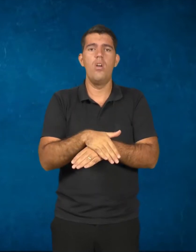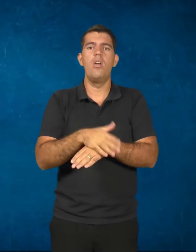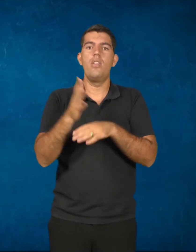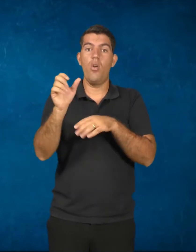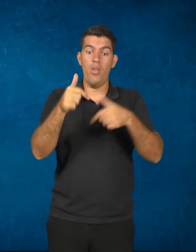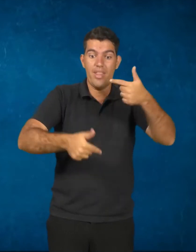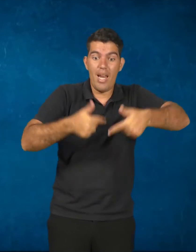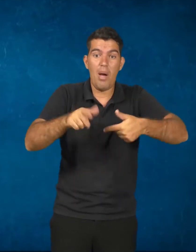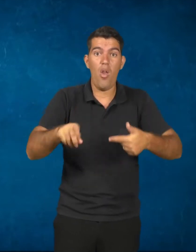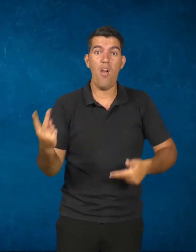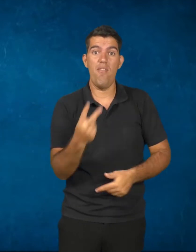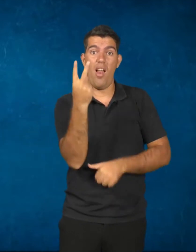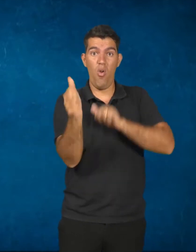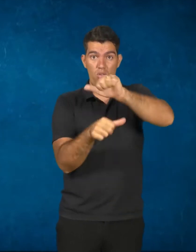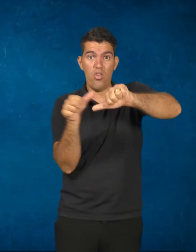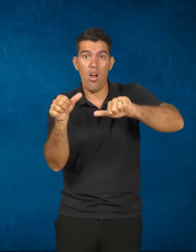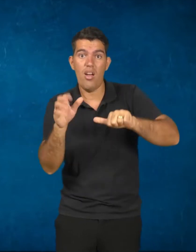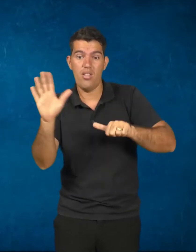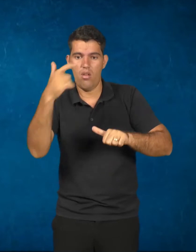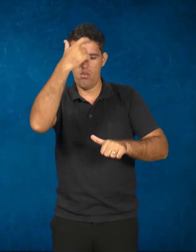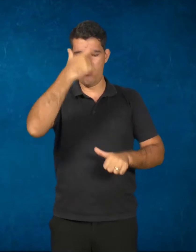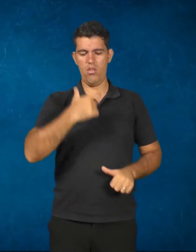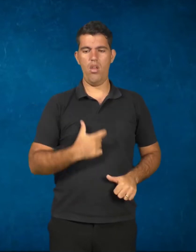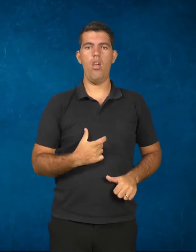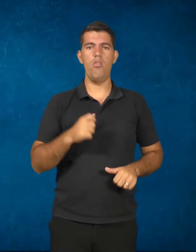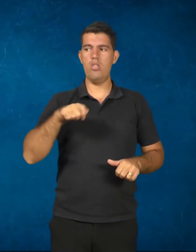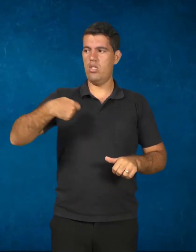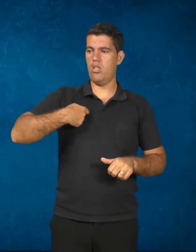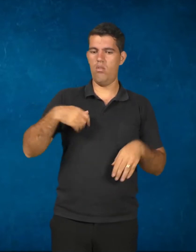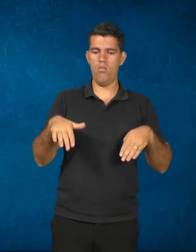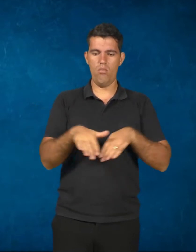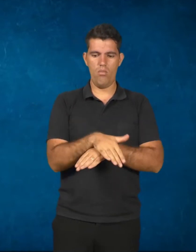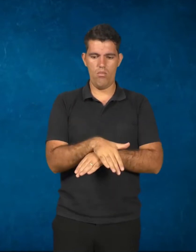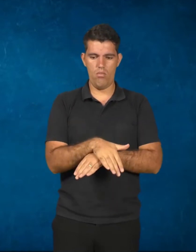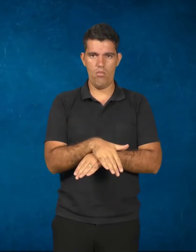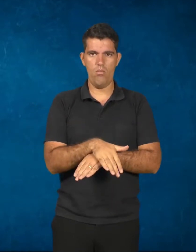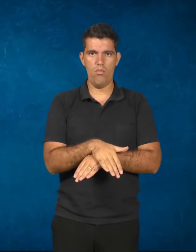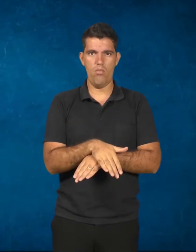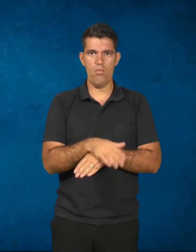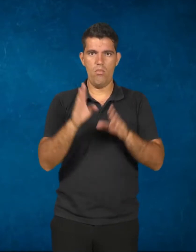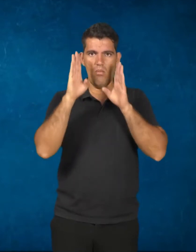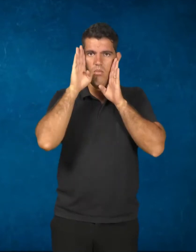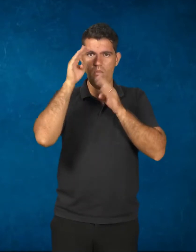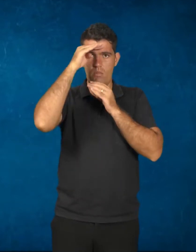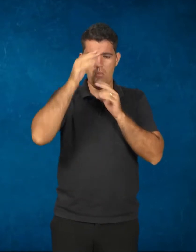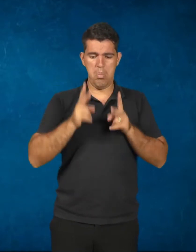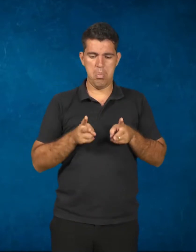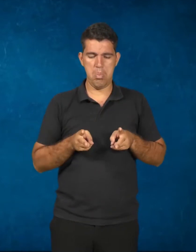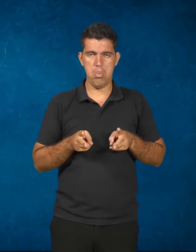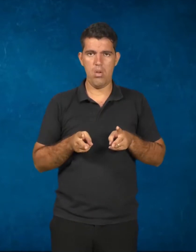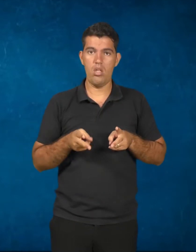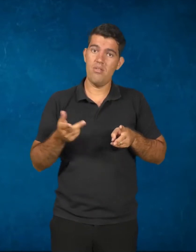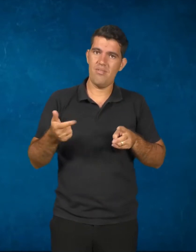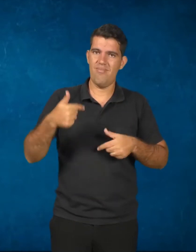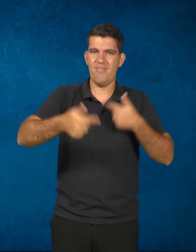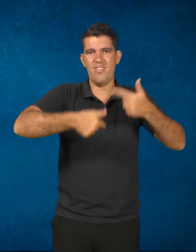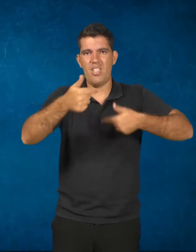sujeito que executa aquele trabalho fica totalmente alienado. Então, nós temos aí que o trabalhador é separado.